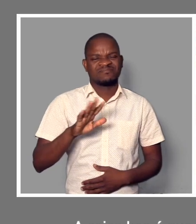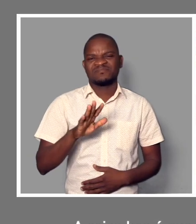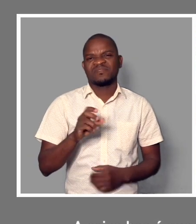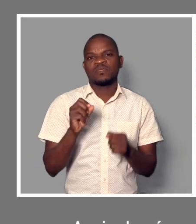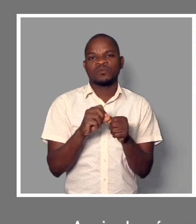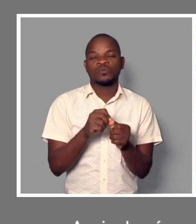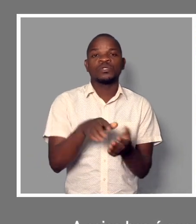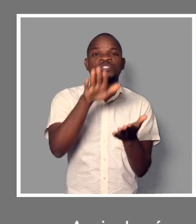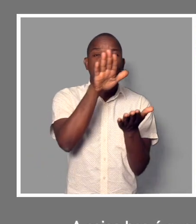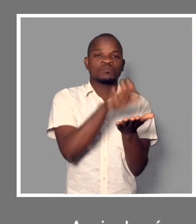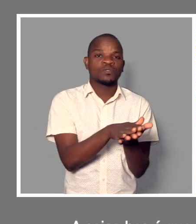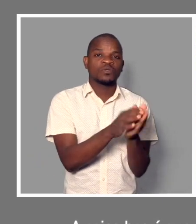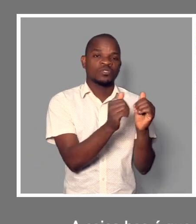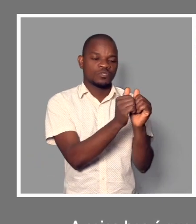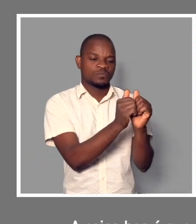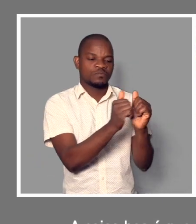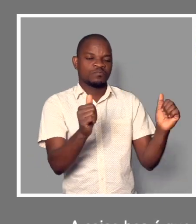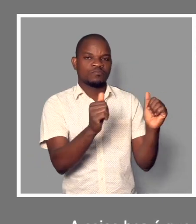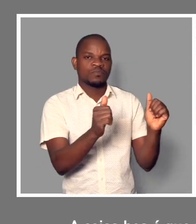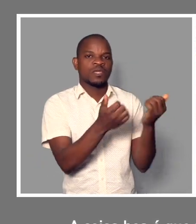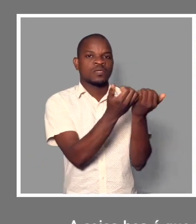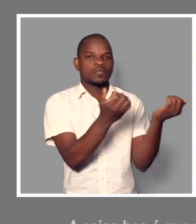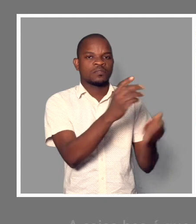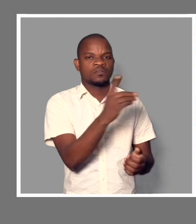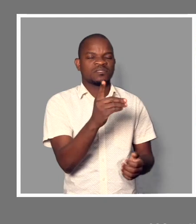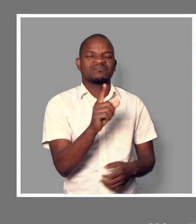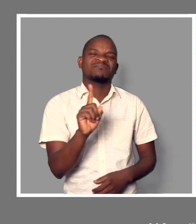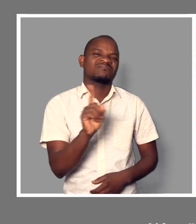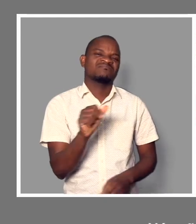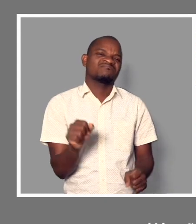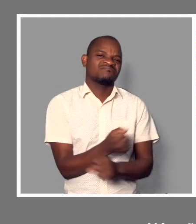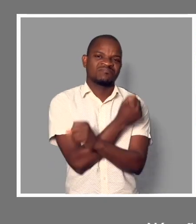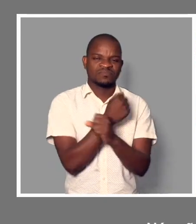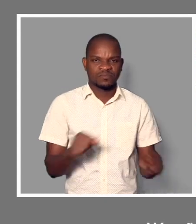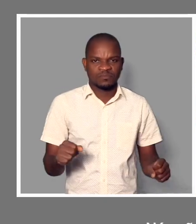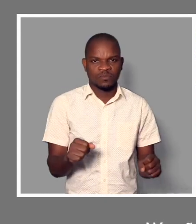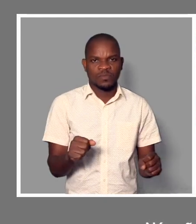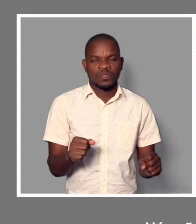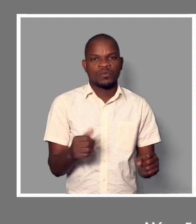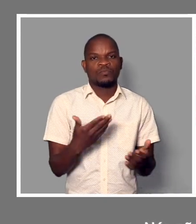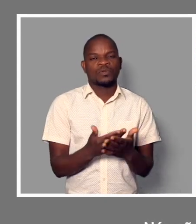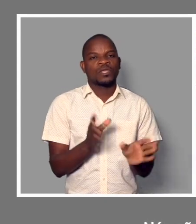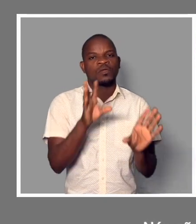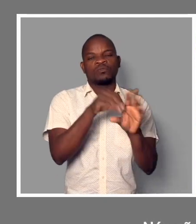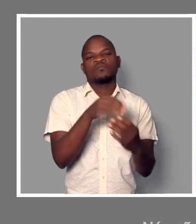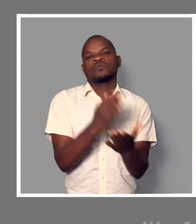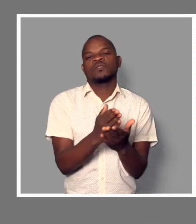um parque exclusivamente para crianças com necessidade especial. Porque nós não estaríamos a ser inclusivos.